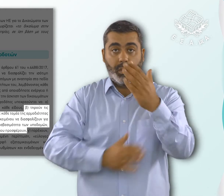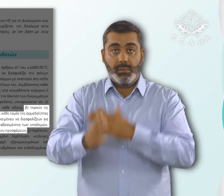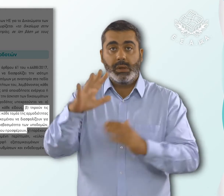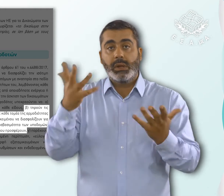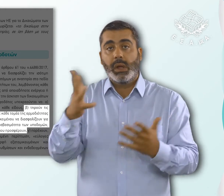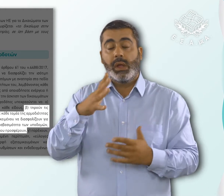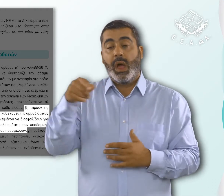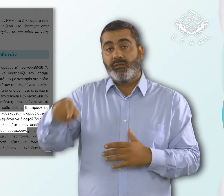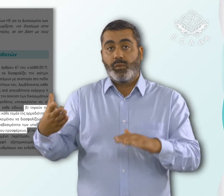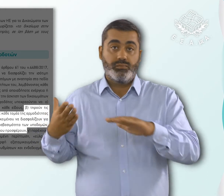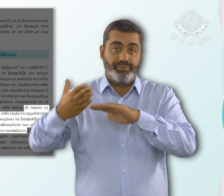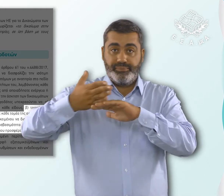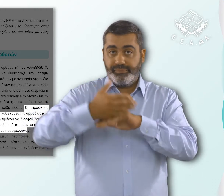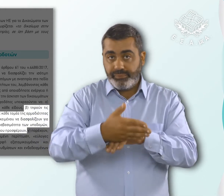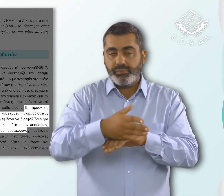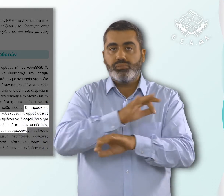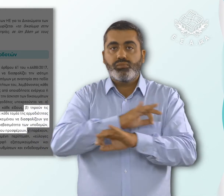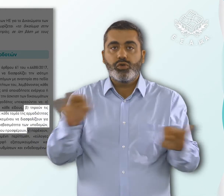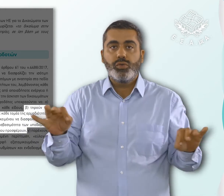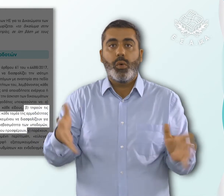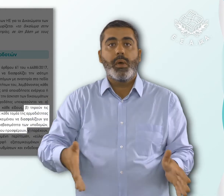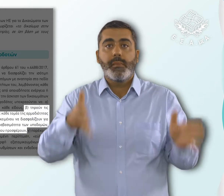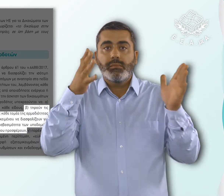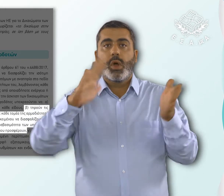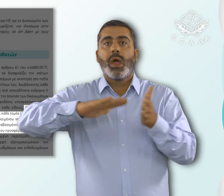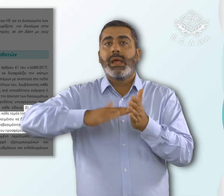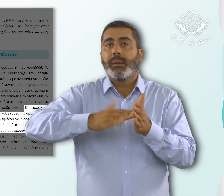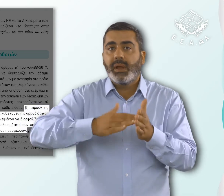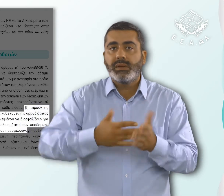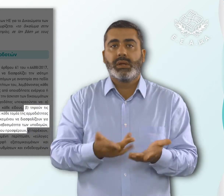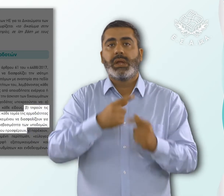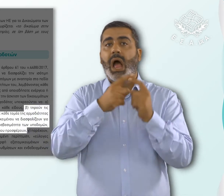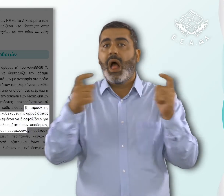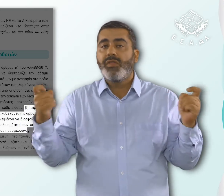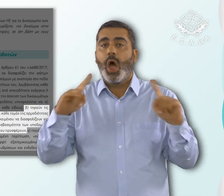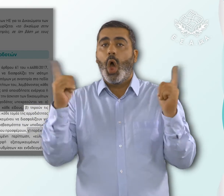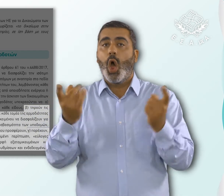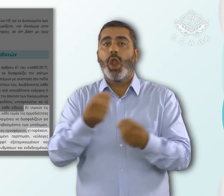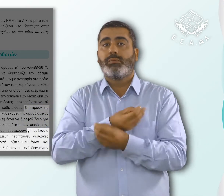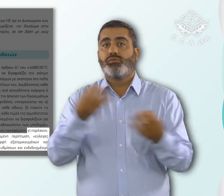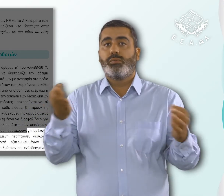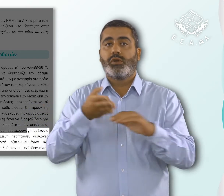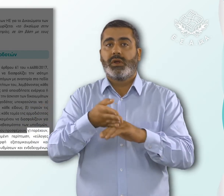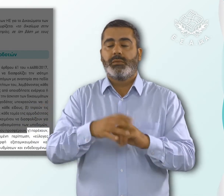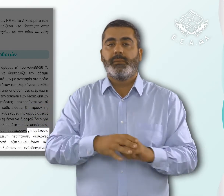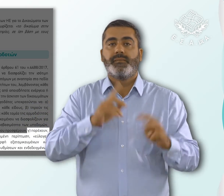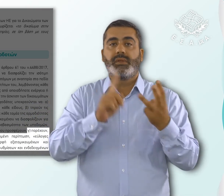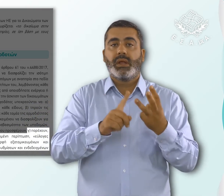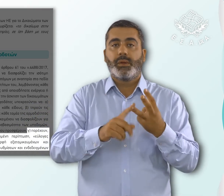με αναπηρία την προσβασιμότητα των υποδομών, των υπηρεσιών ή των αγαθών που προσφέρουν. Γ. παρέχουν, όπου απαιτείται